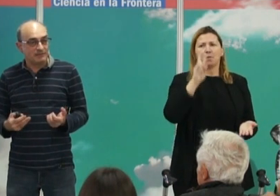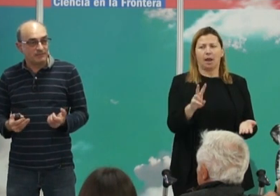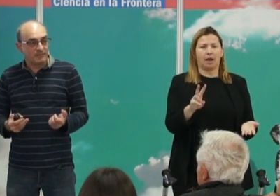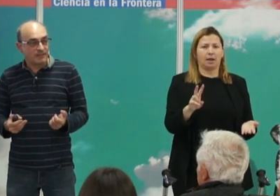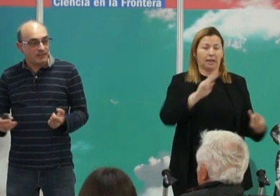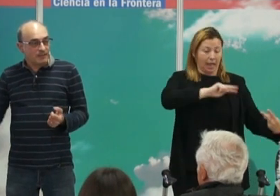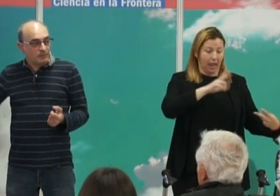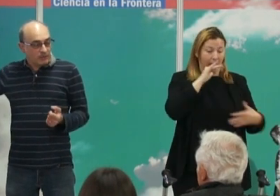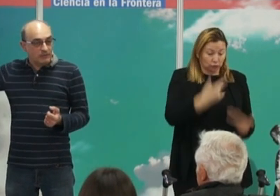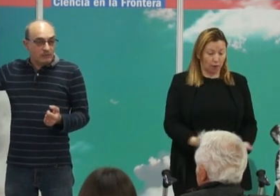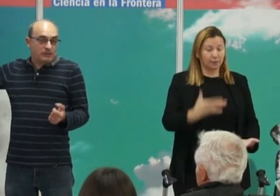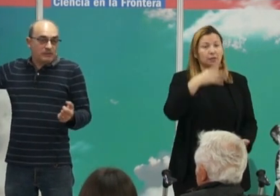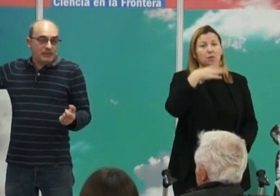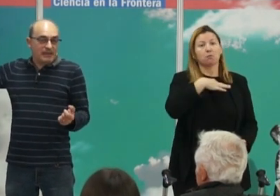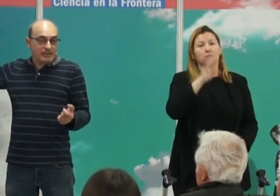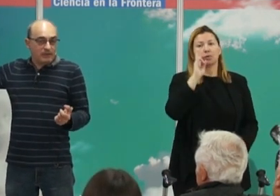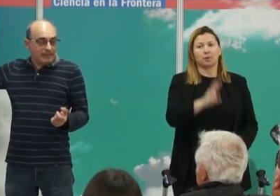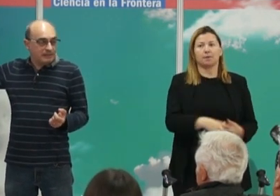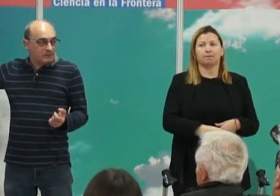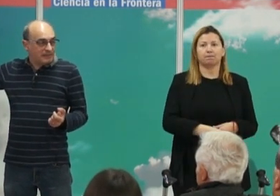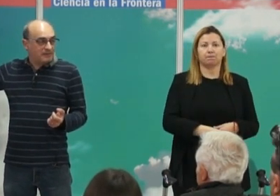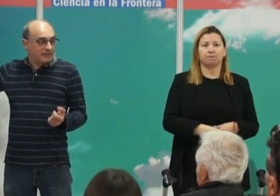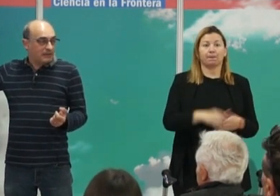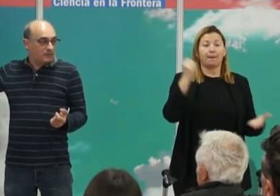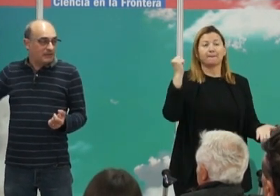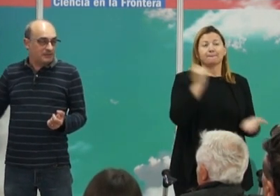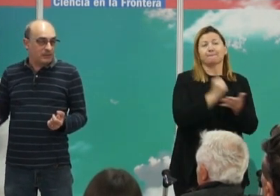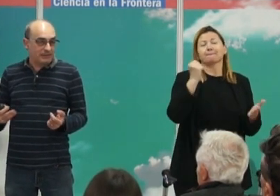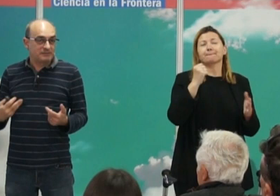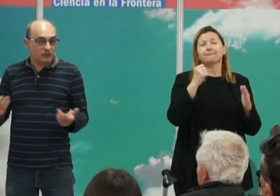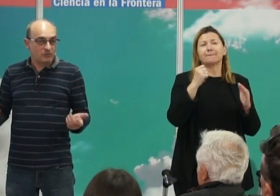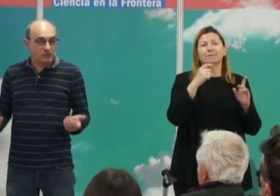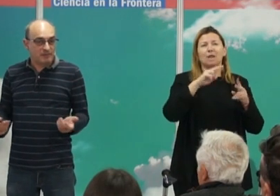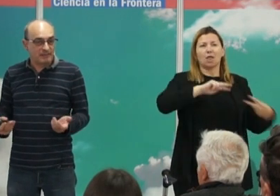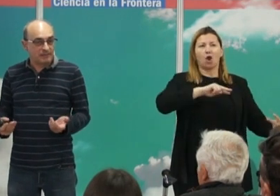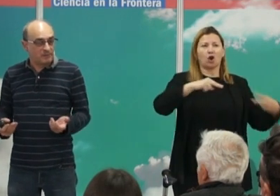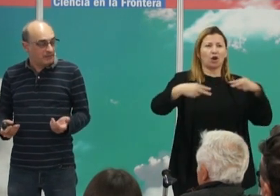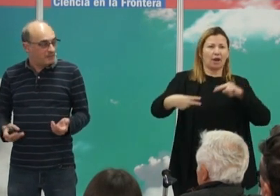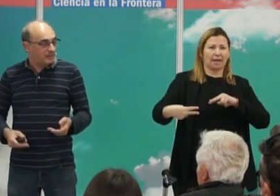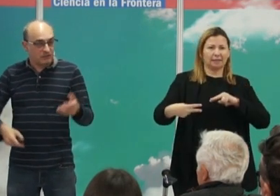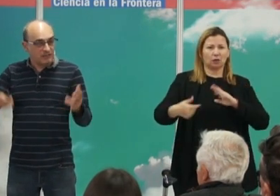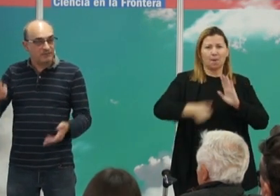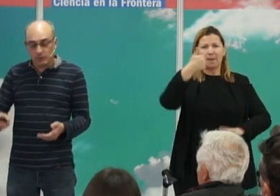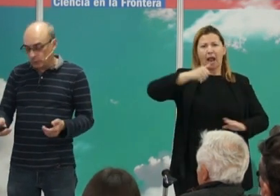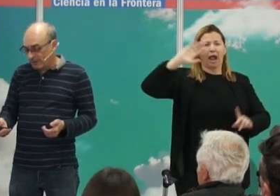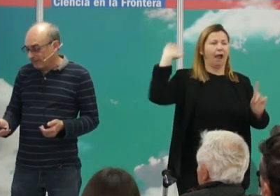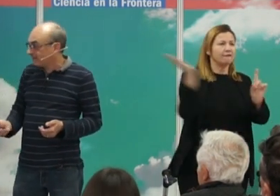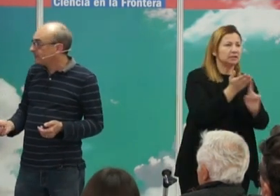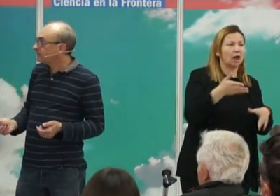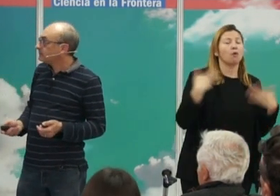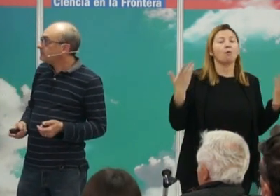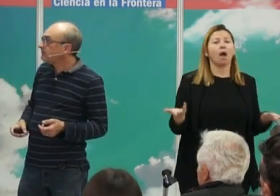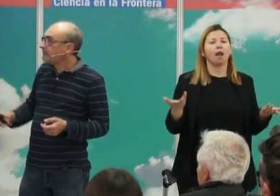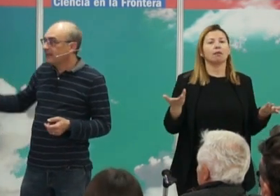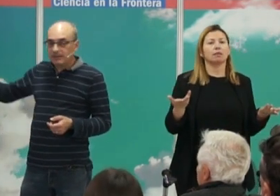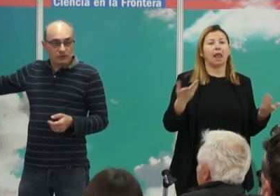actuales por cierto claro el marcador genético más afectado por la desigualdad es el cromosoma paterno precisamente porque es el que fluctúa más